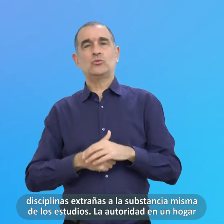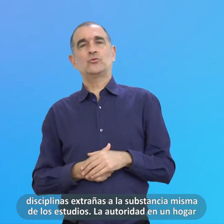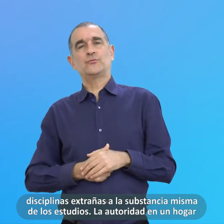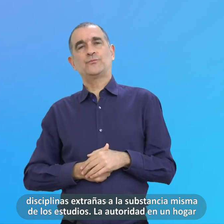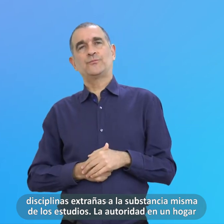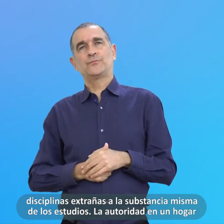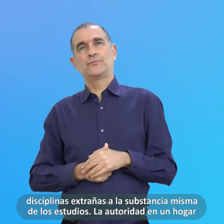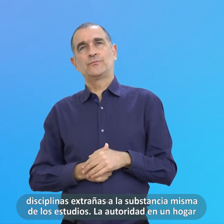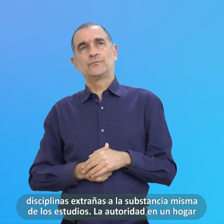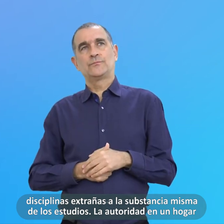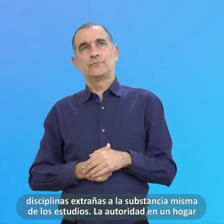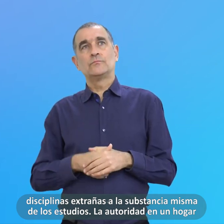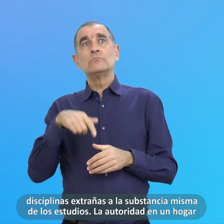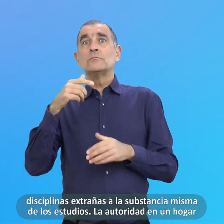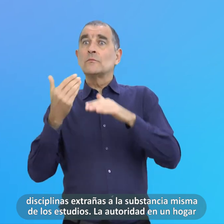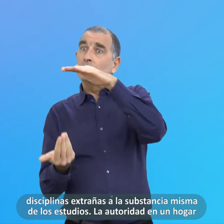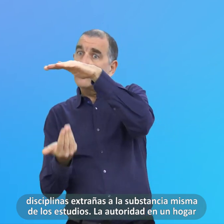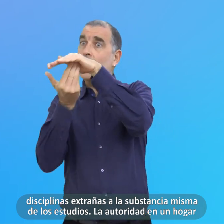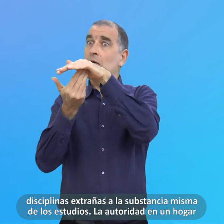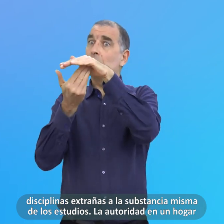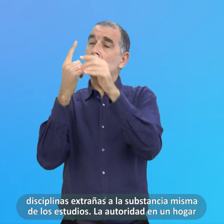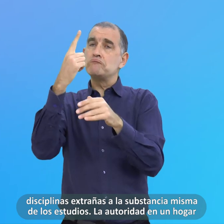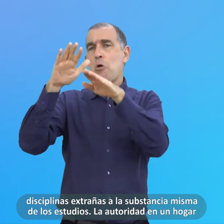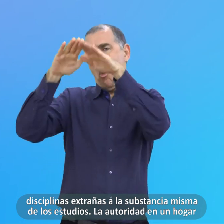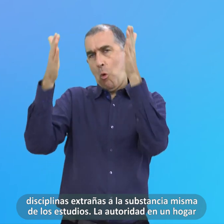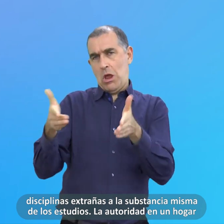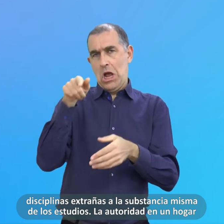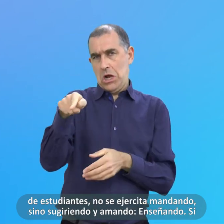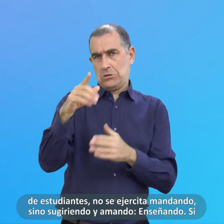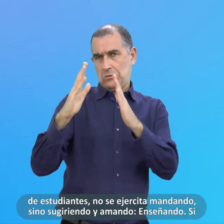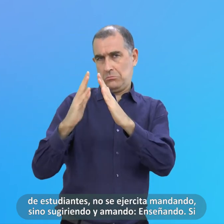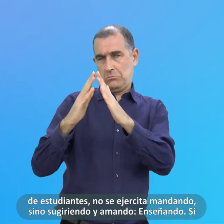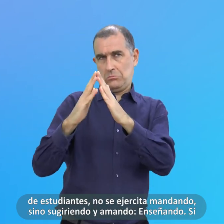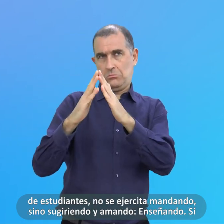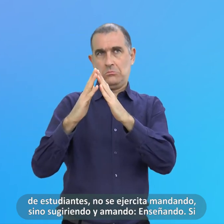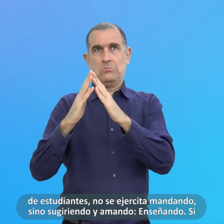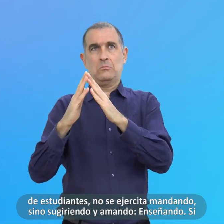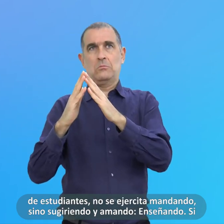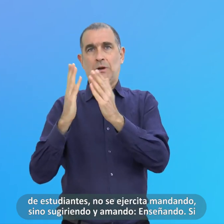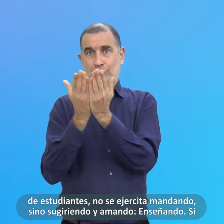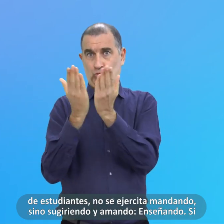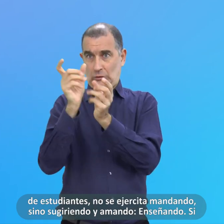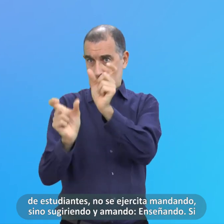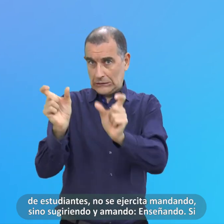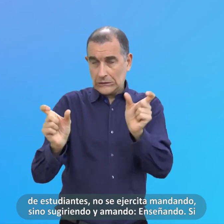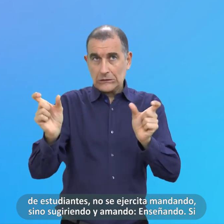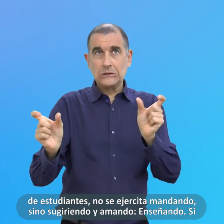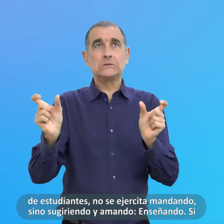La autoridad En un hogar de estudiantes No se